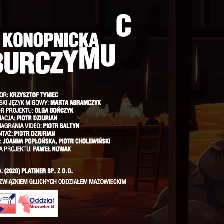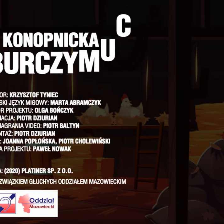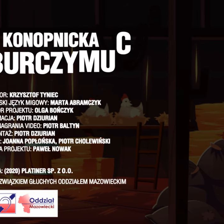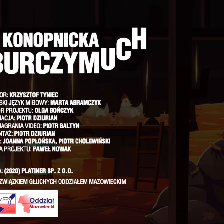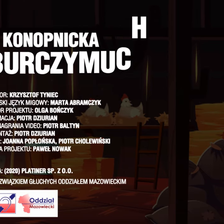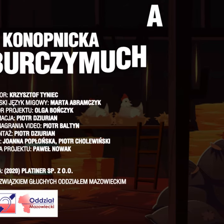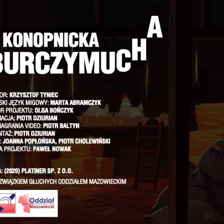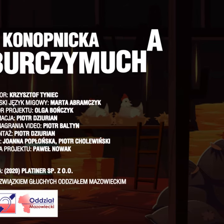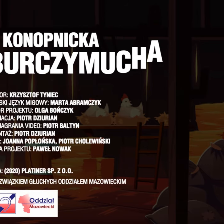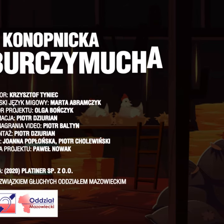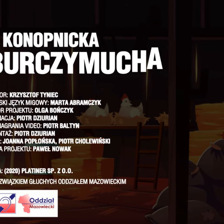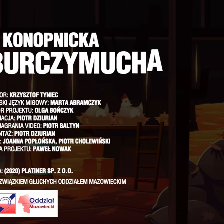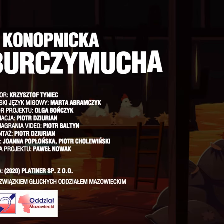Tj. Tj. Dziękuję